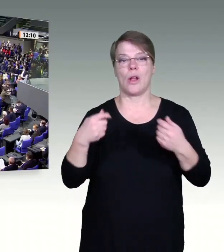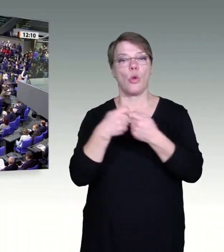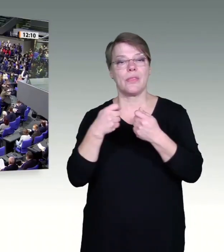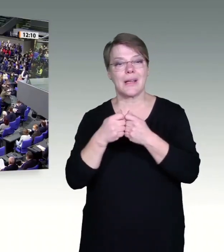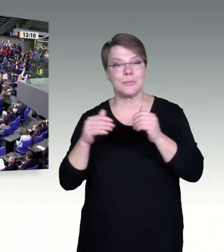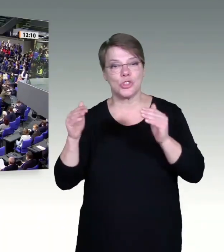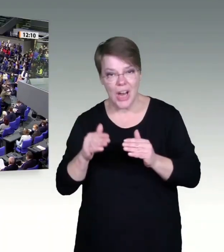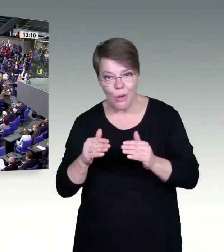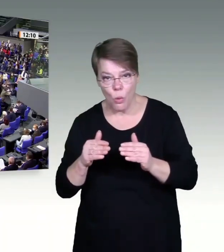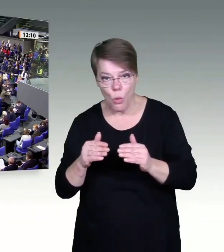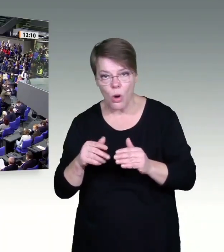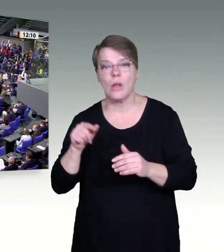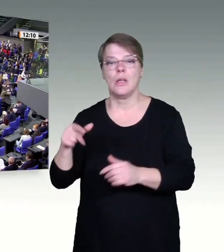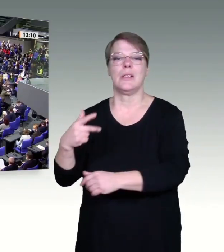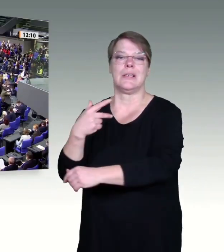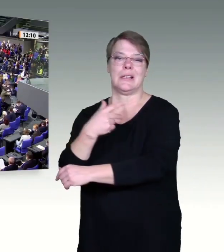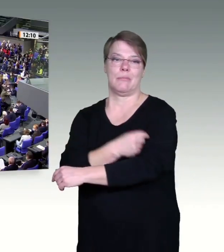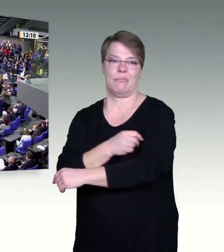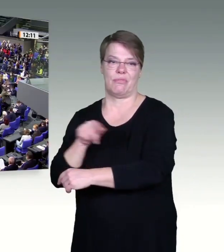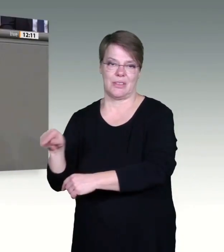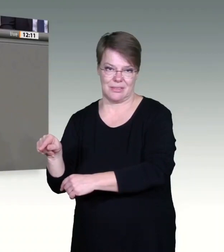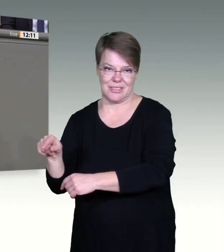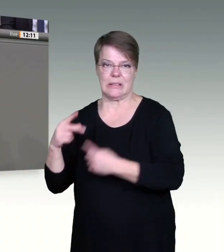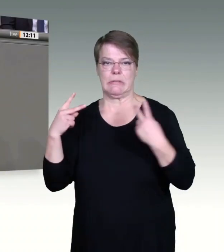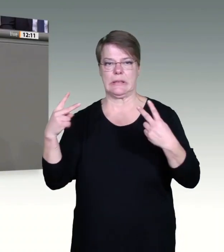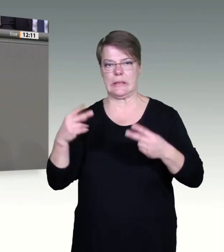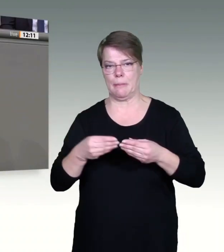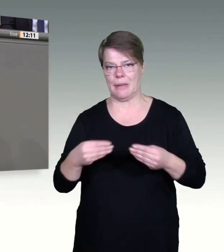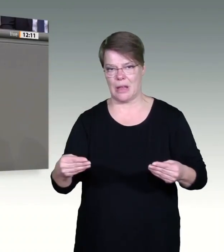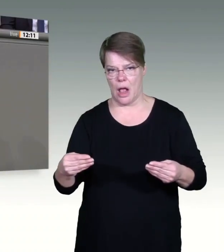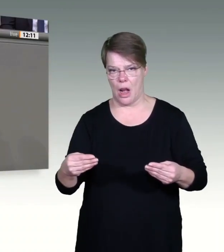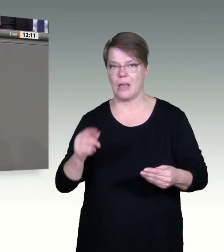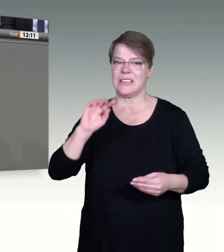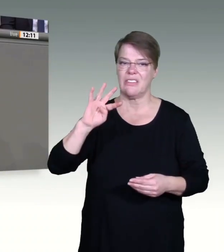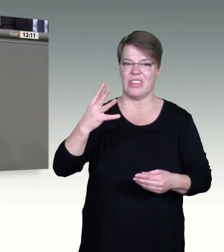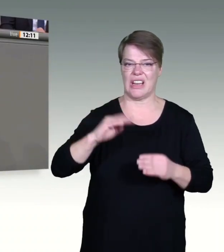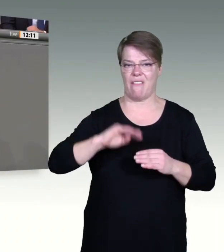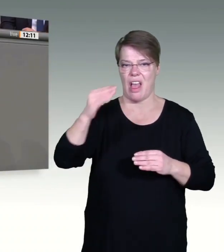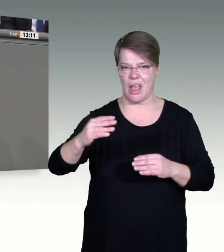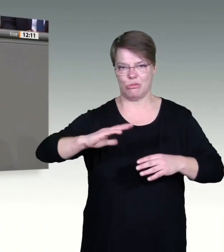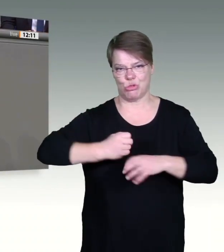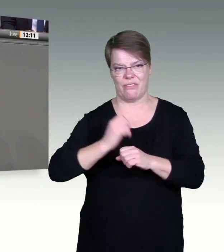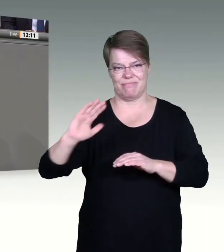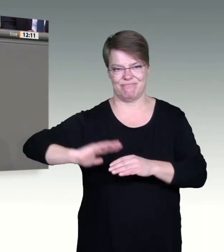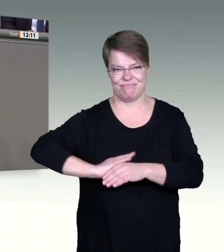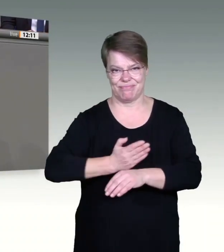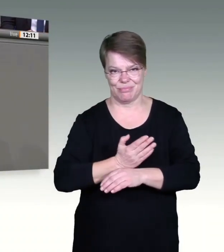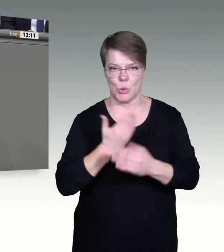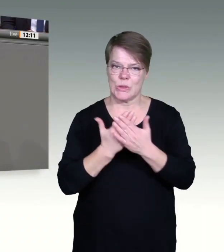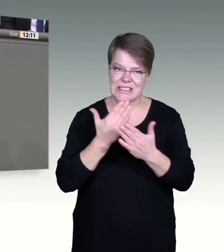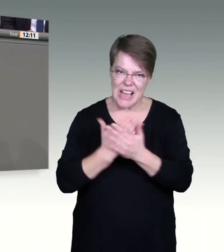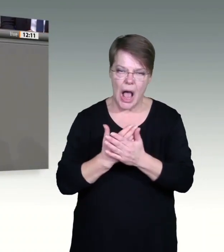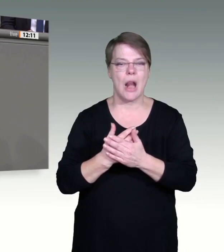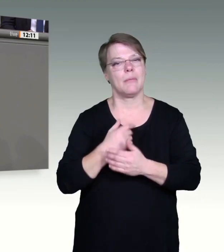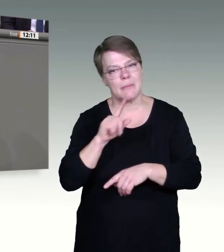Zwischenzeitlich erreichen wir wieder fast 800 000 Impfungen täglich, an manchen Tagen auch wieder über eine Million. Das ist